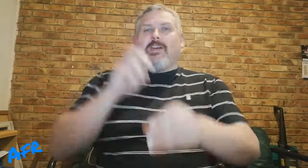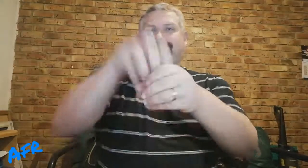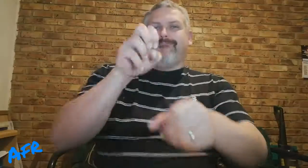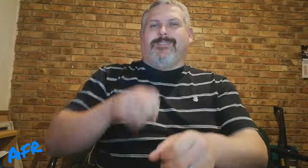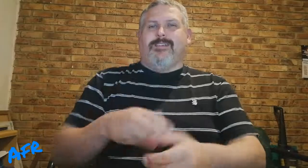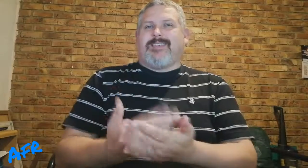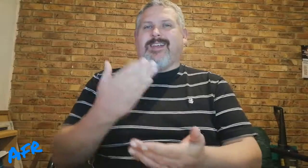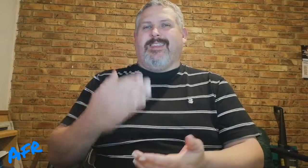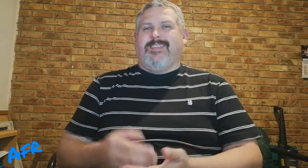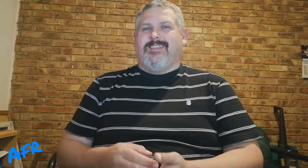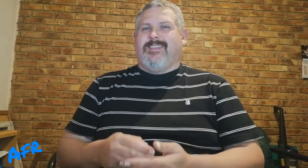jy te, kan.